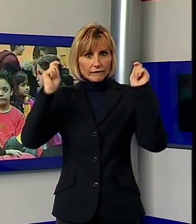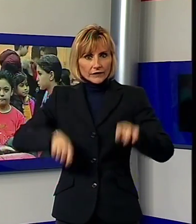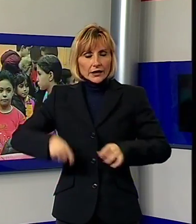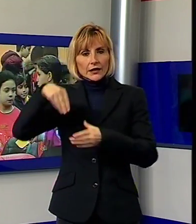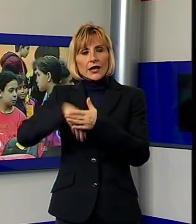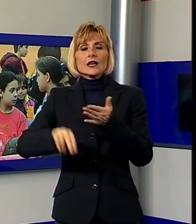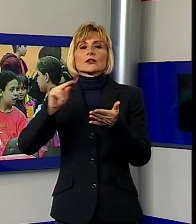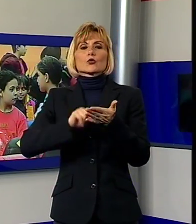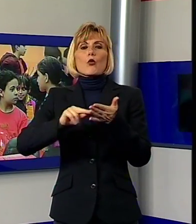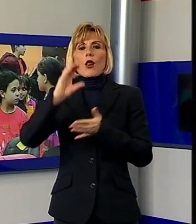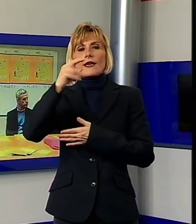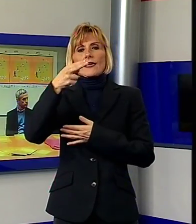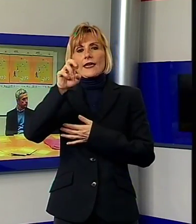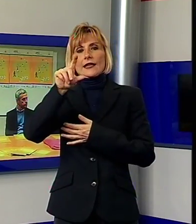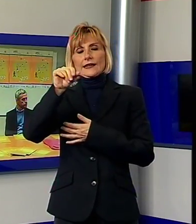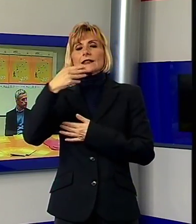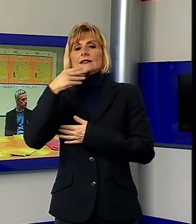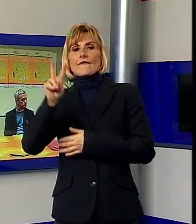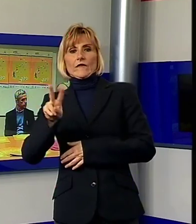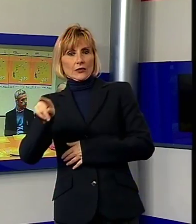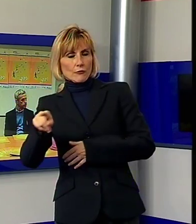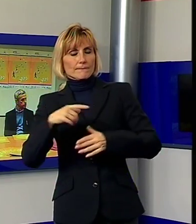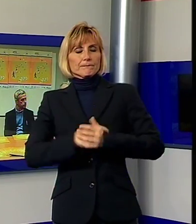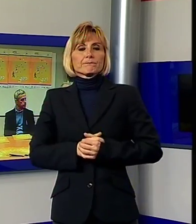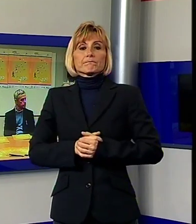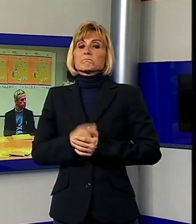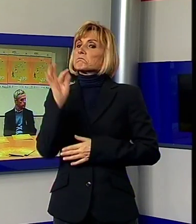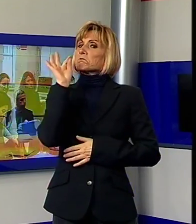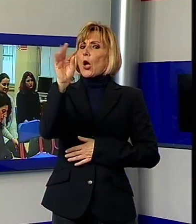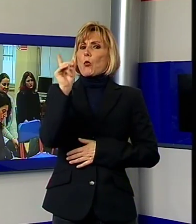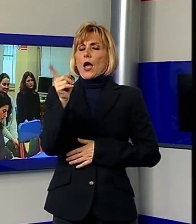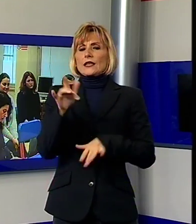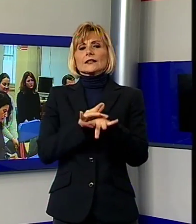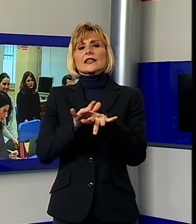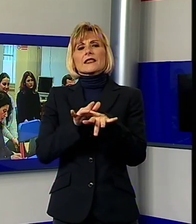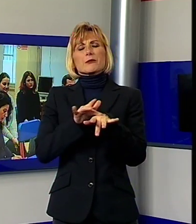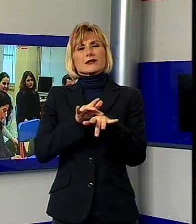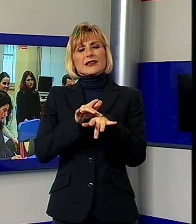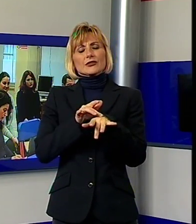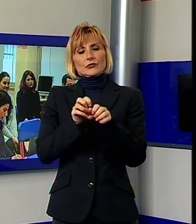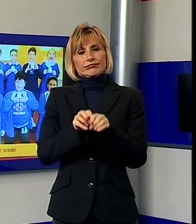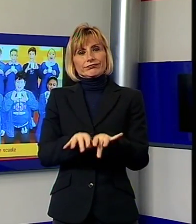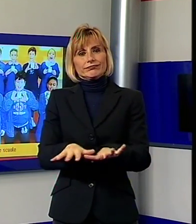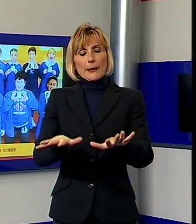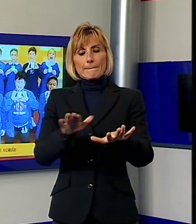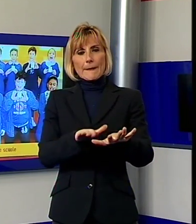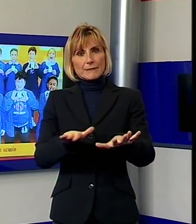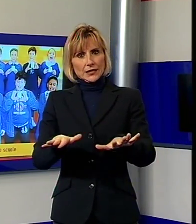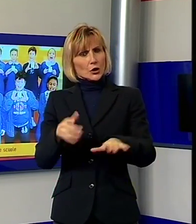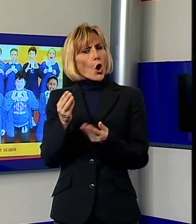di San Vito. L'aspetto fondamentale di Scarti è la sensibilizzazione dei bambini attraverso il gioco ad una corretta gestione